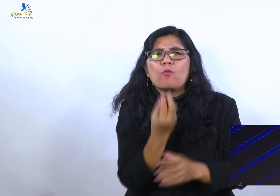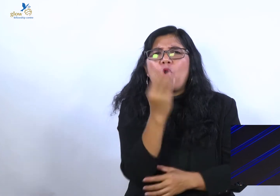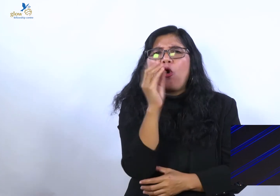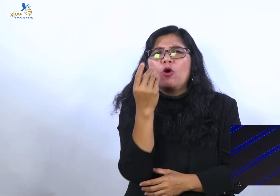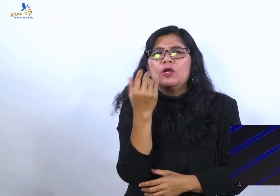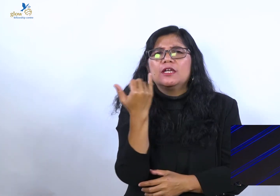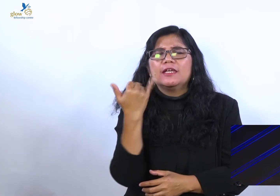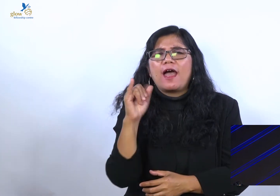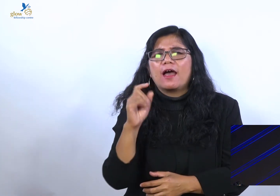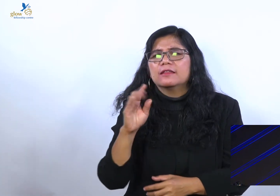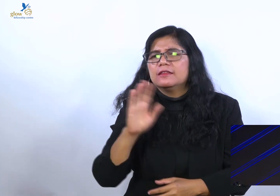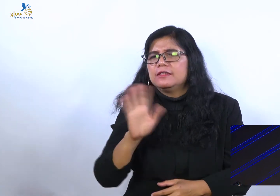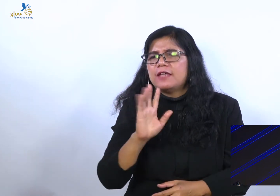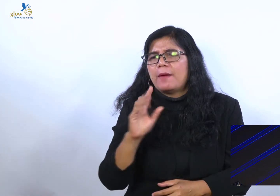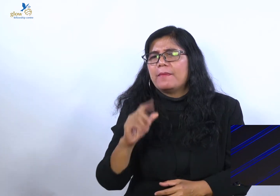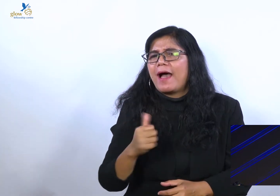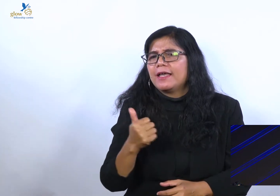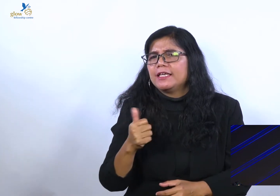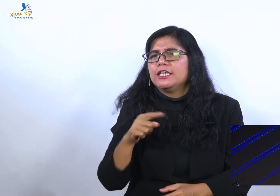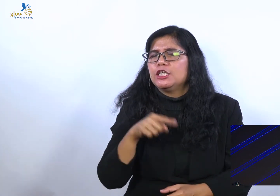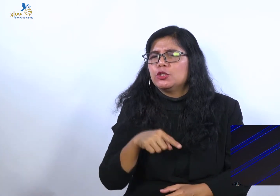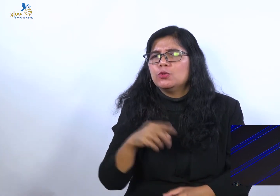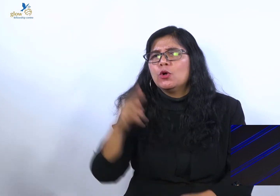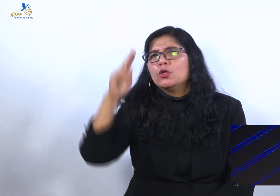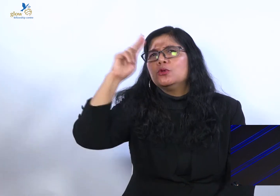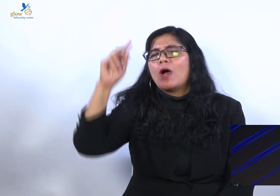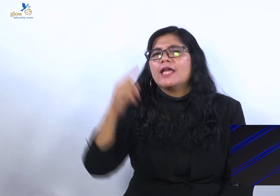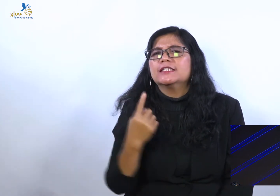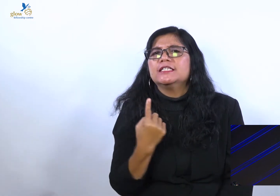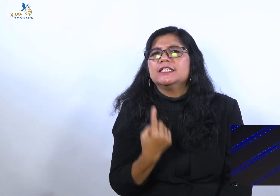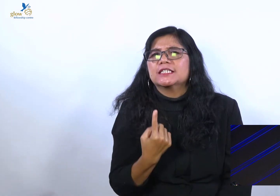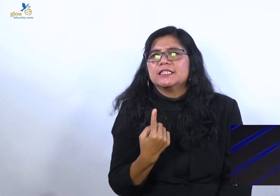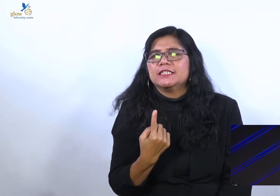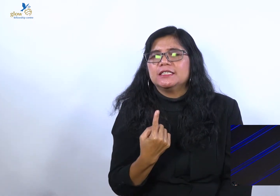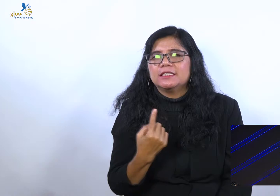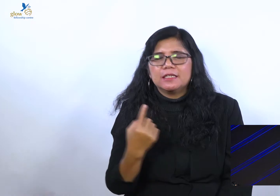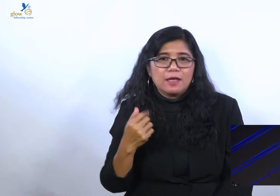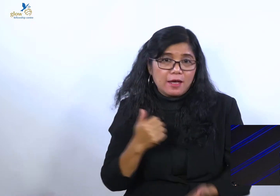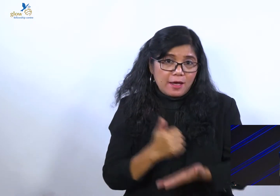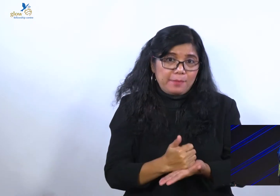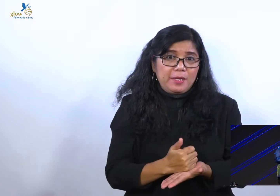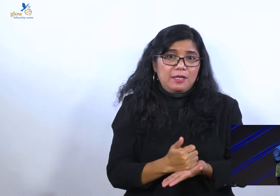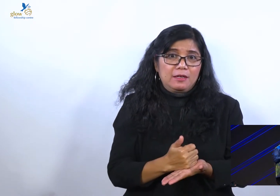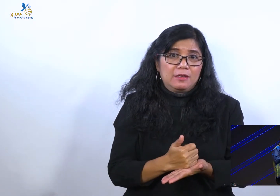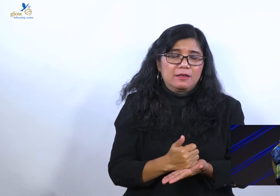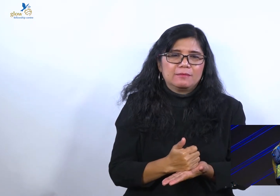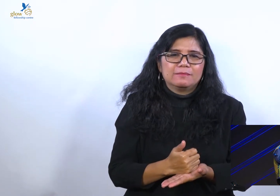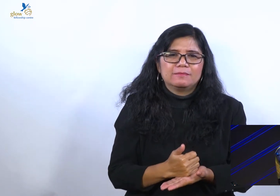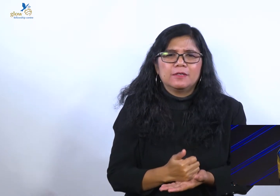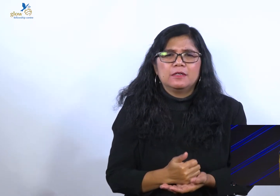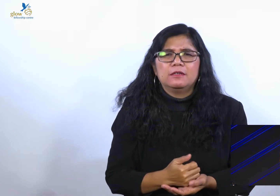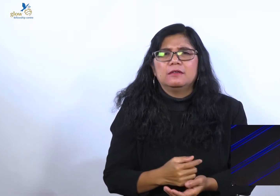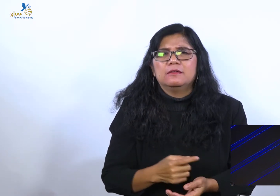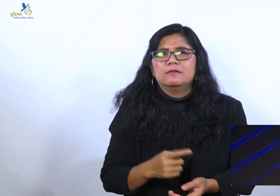Saya bangga. Sama kawan-kawan saya yang dipercayakan Tuhan dengan panggilan apologet.